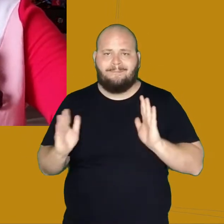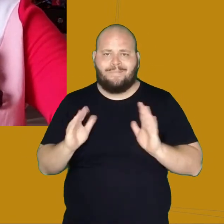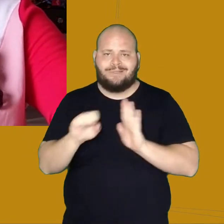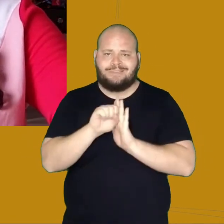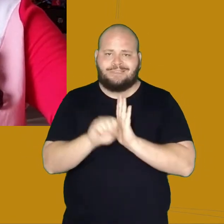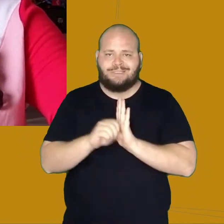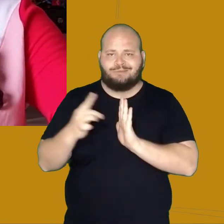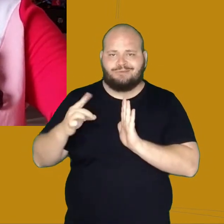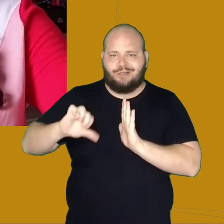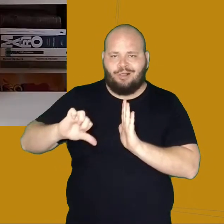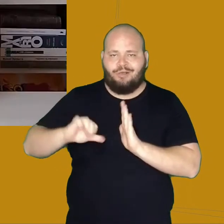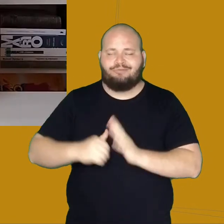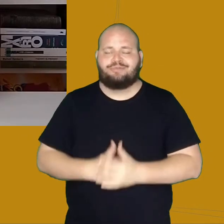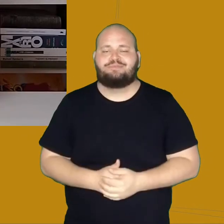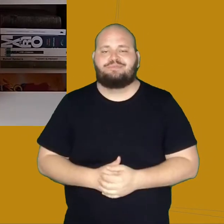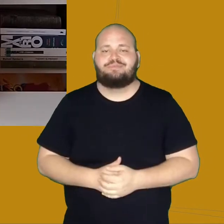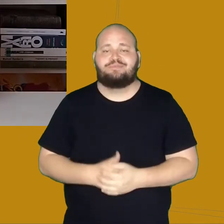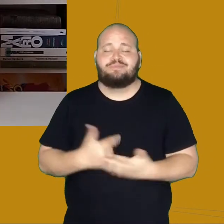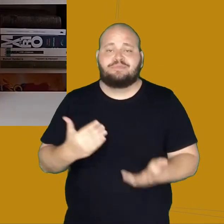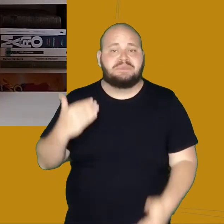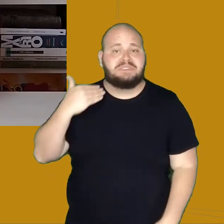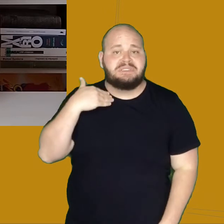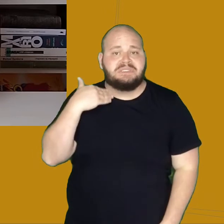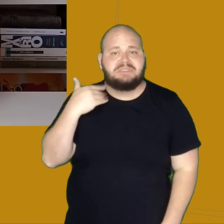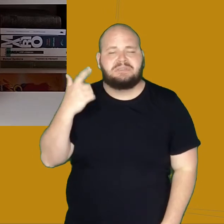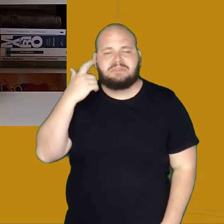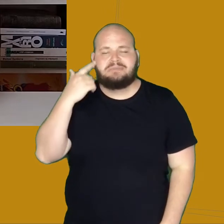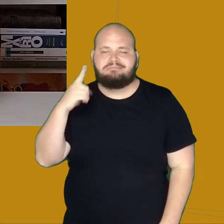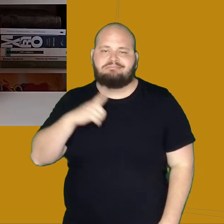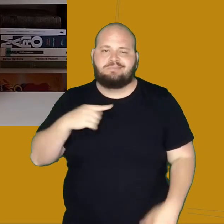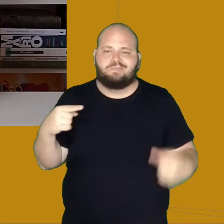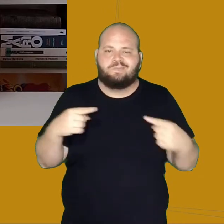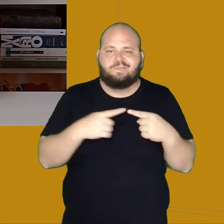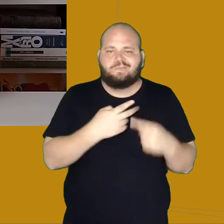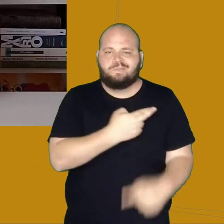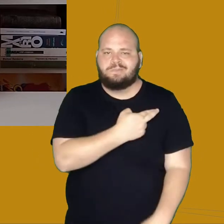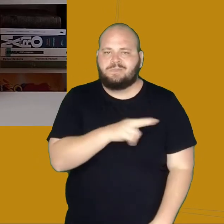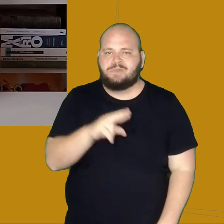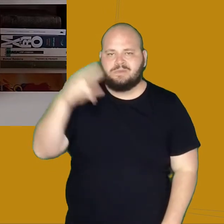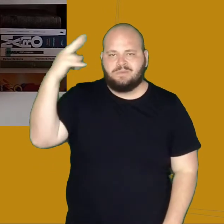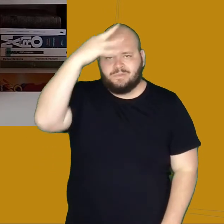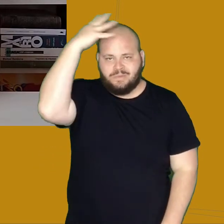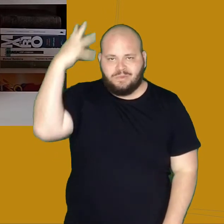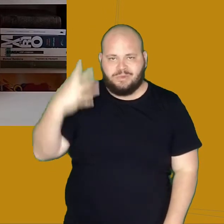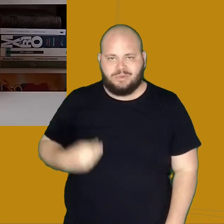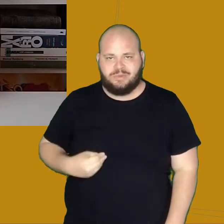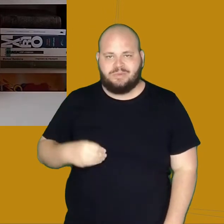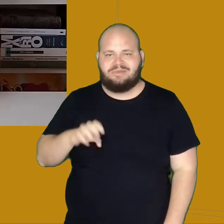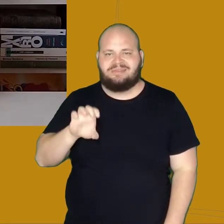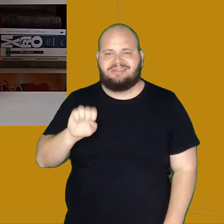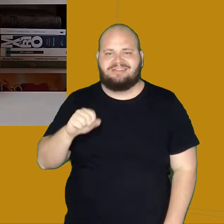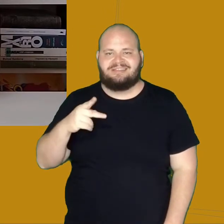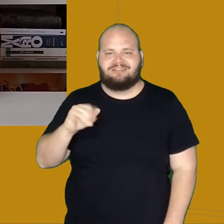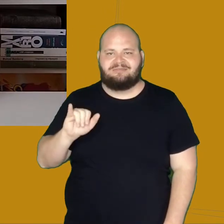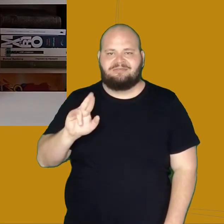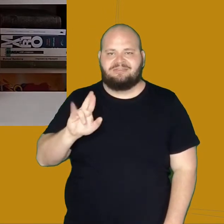século XIX. O Desembargador era adepto do Espiritismo, uma doutrina que ganhou força no Brasil durante a década de